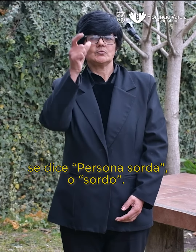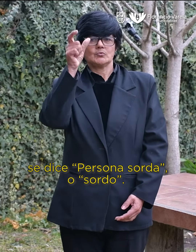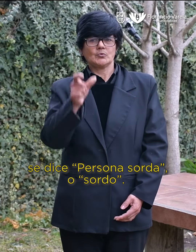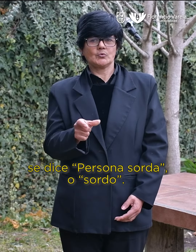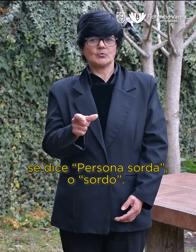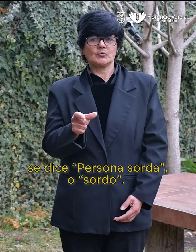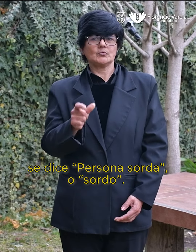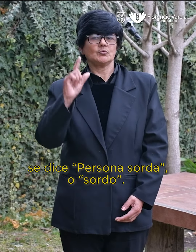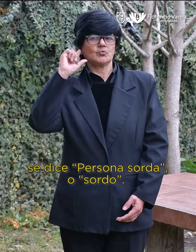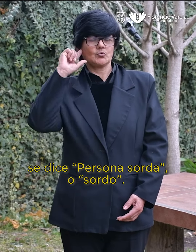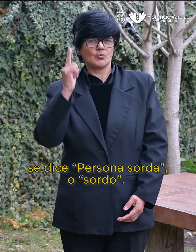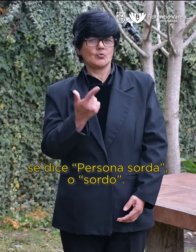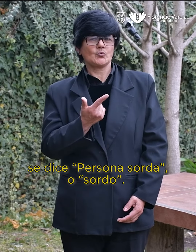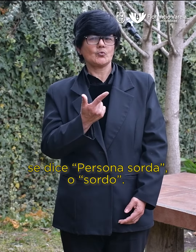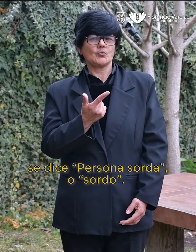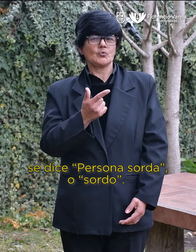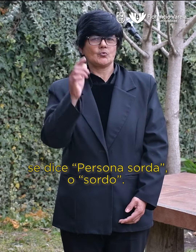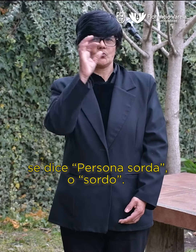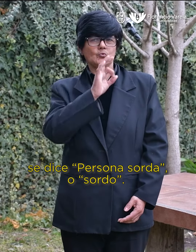sorda o sordo.